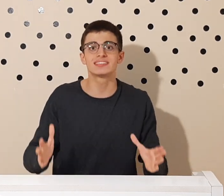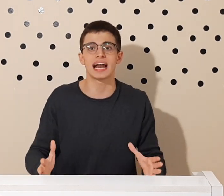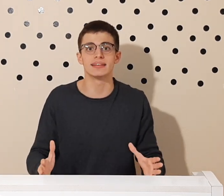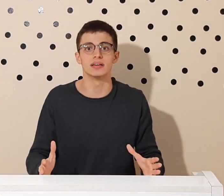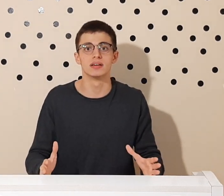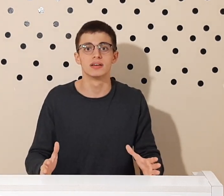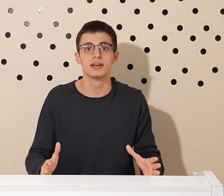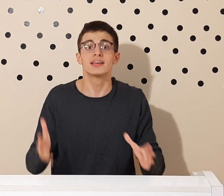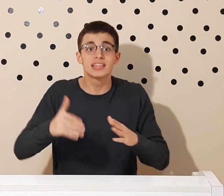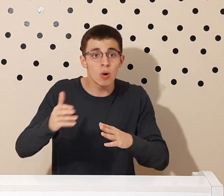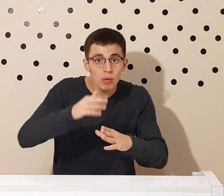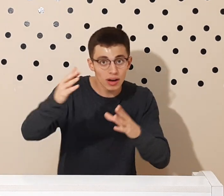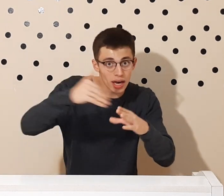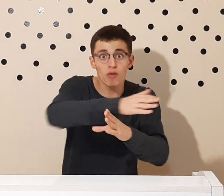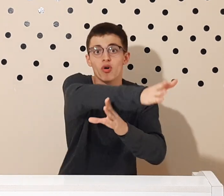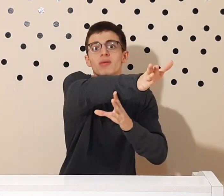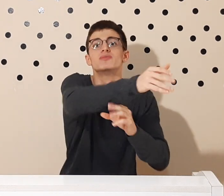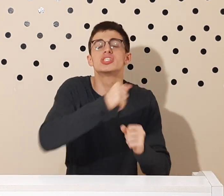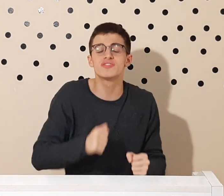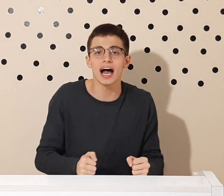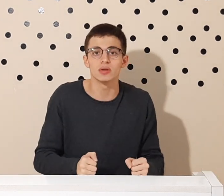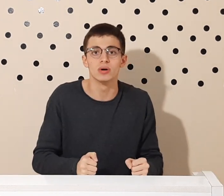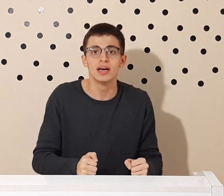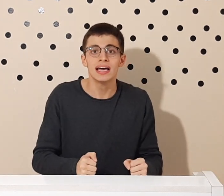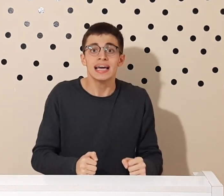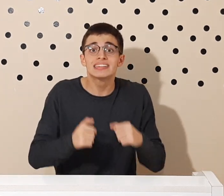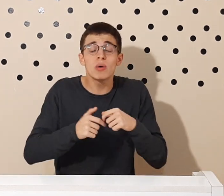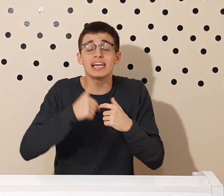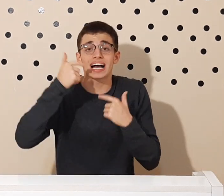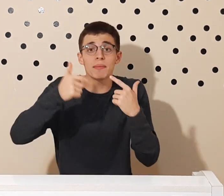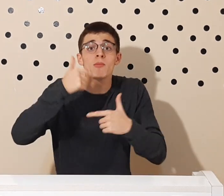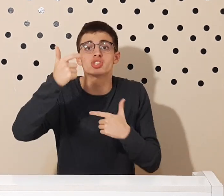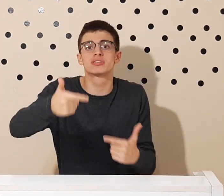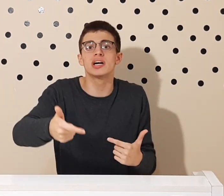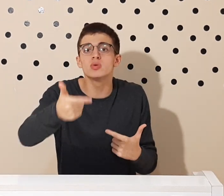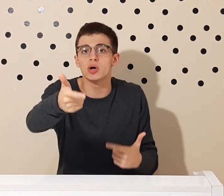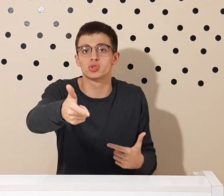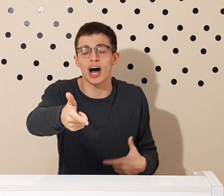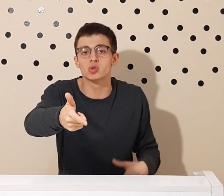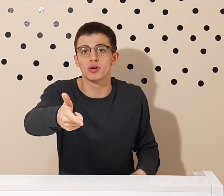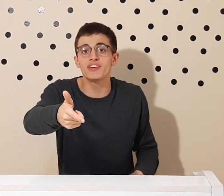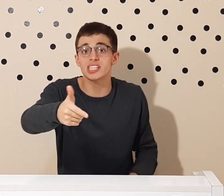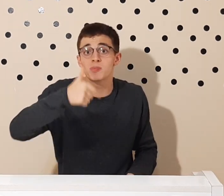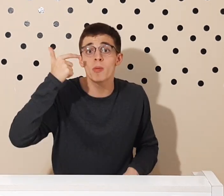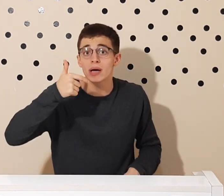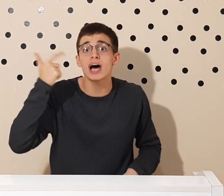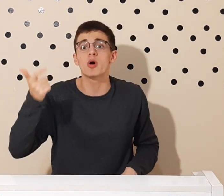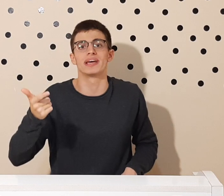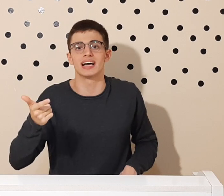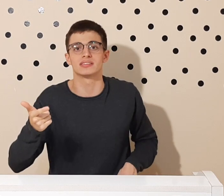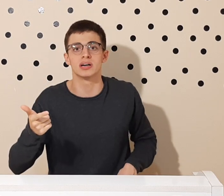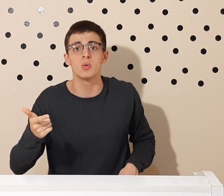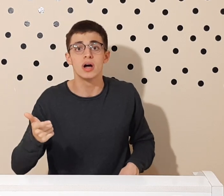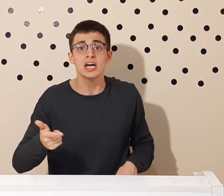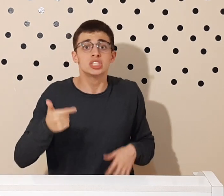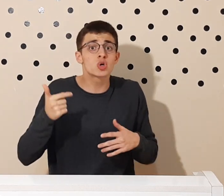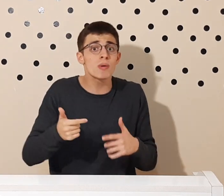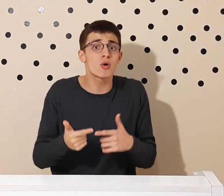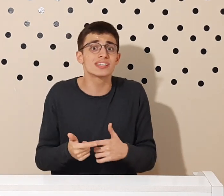estrada. Então eu vou desviá-lo. Então ele acaba mostrando aos sofistas por meio da argumentação de que uma coisa